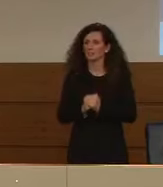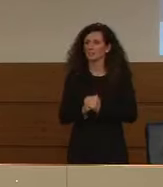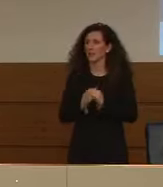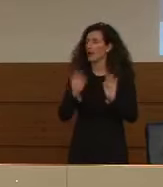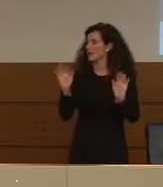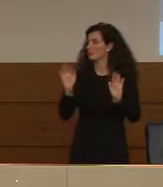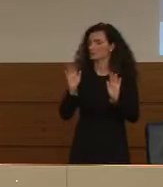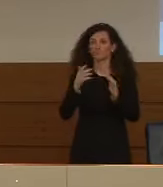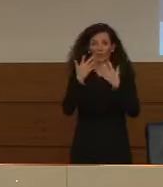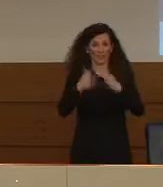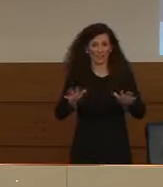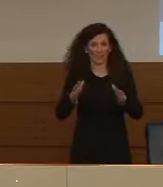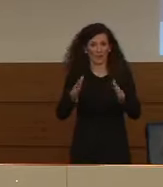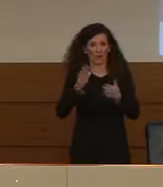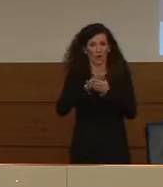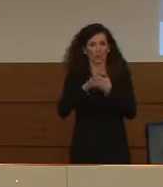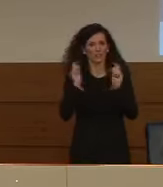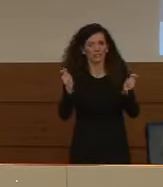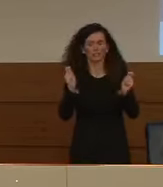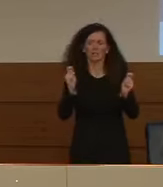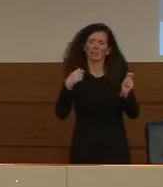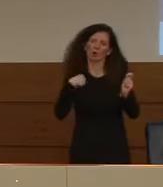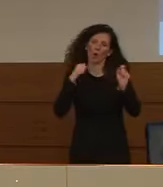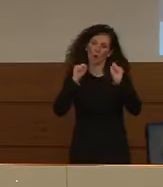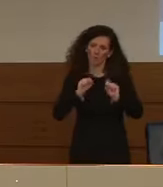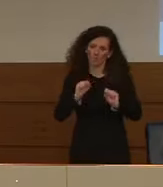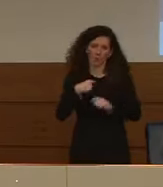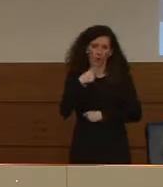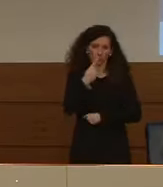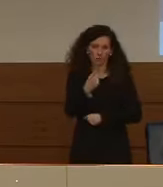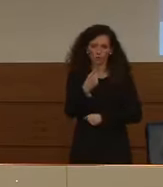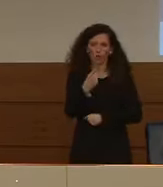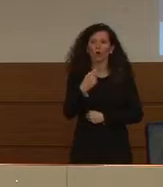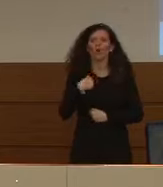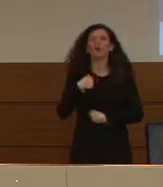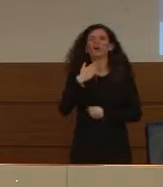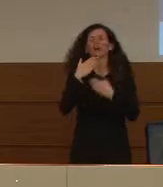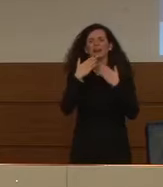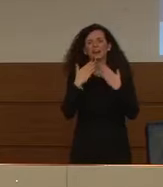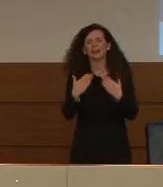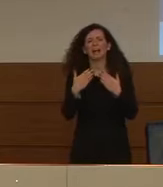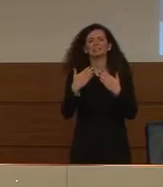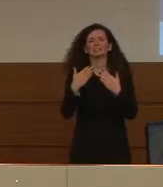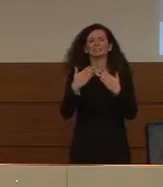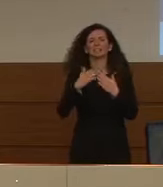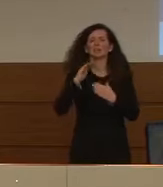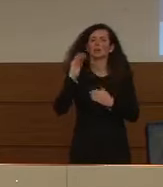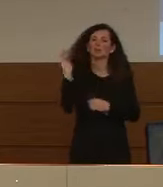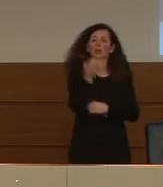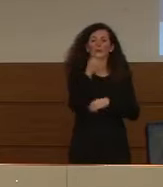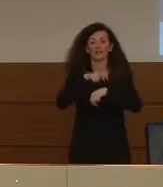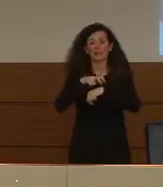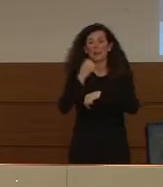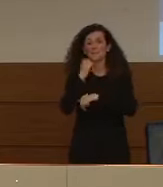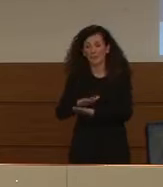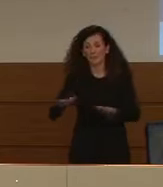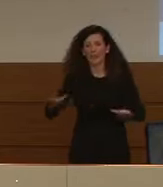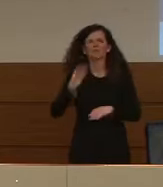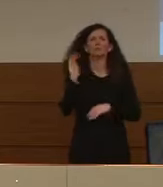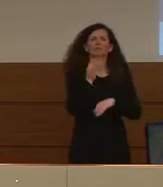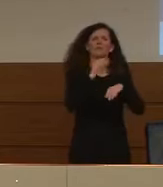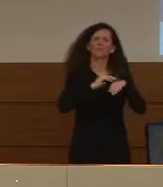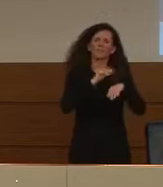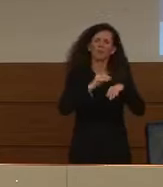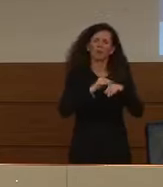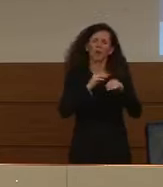Prima della fine della conferenza stampa permettetemi però e questa è di parte di fare un ingraziamento sentito a tutti i pediatri, a tutte le infermiere che si